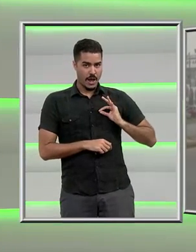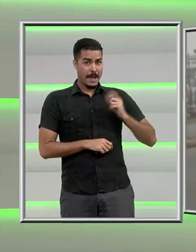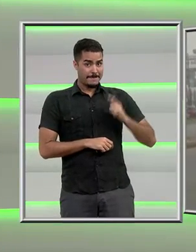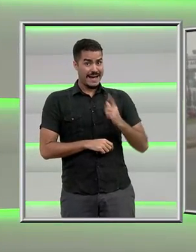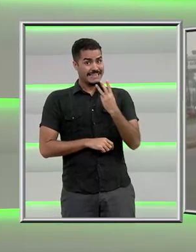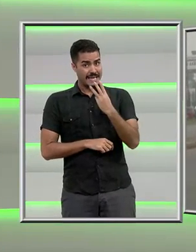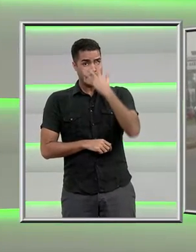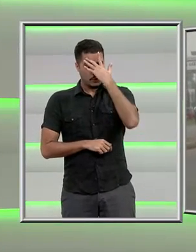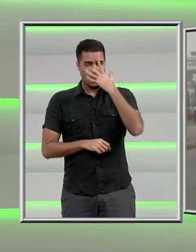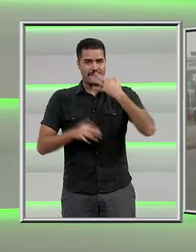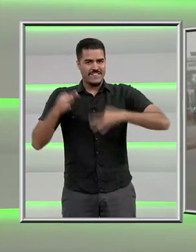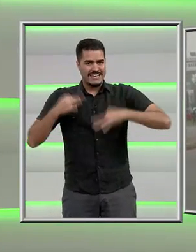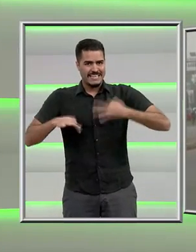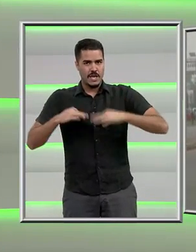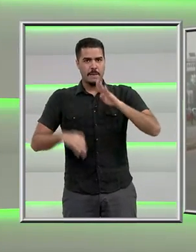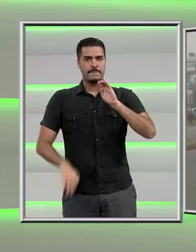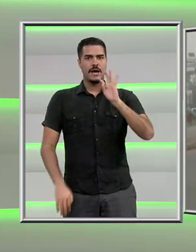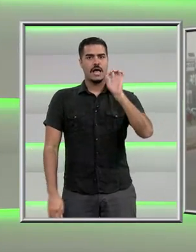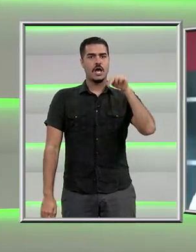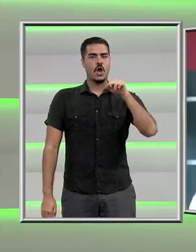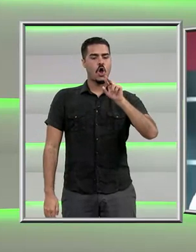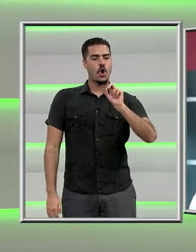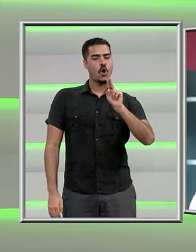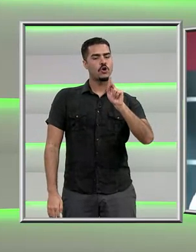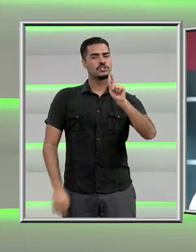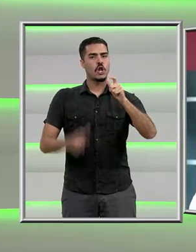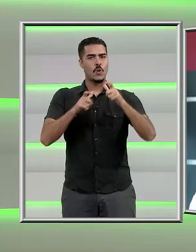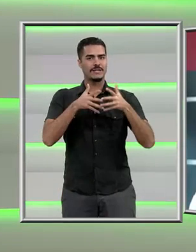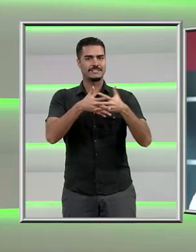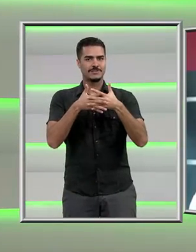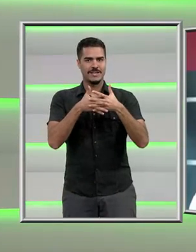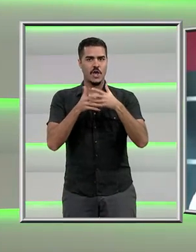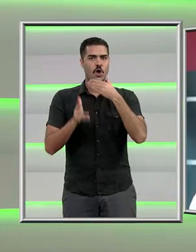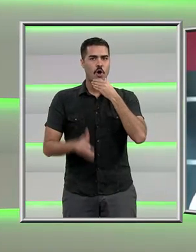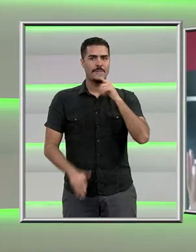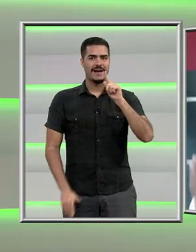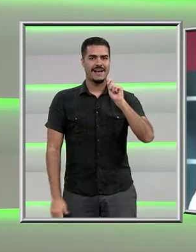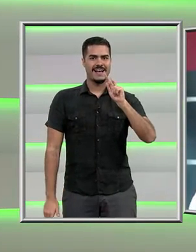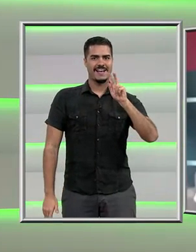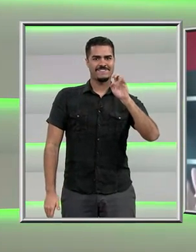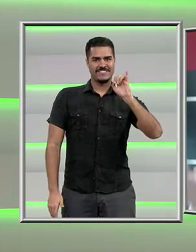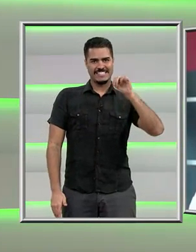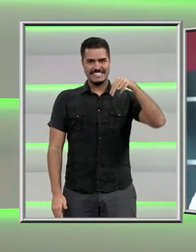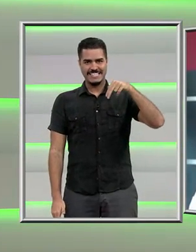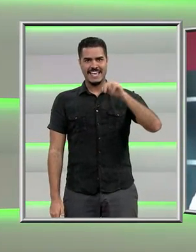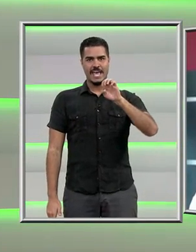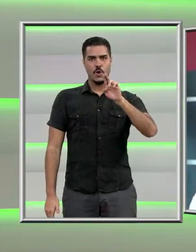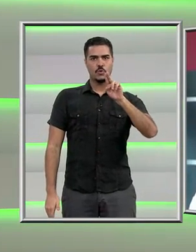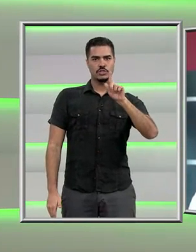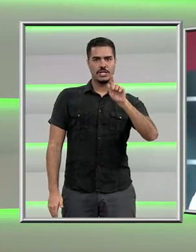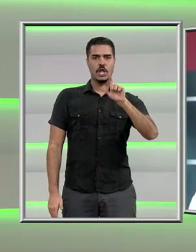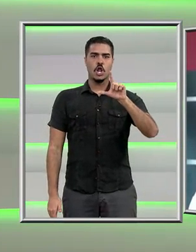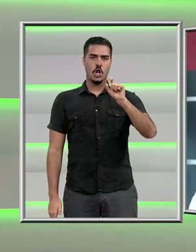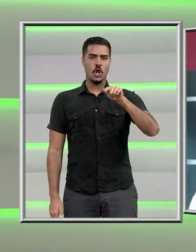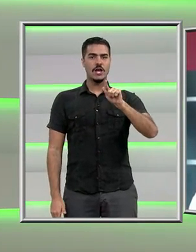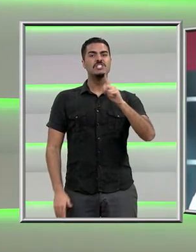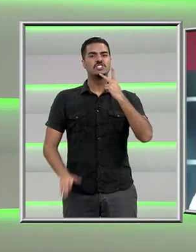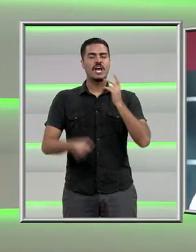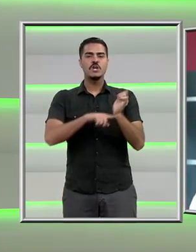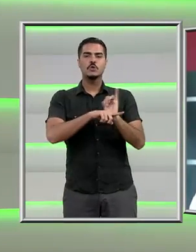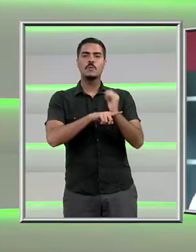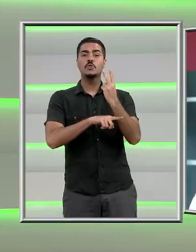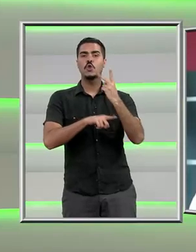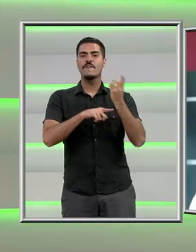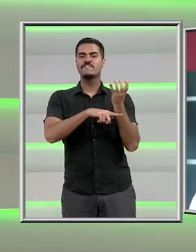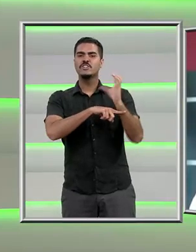feridos em Baton Rouge, nos Estados Unidos. Gavin e Eugênio Long aparecem em dois vídeos publicados no YouTube falando sobre o